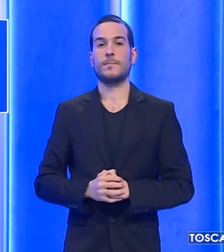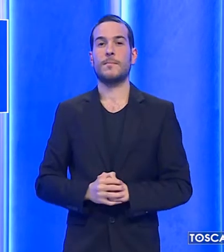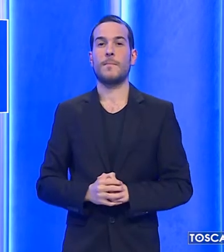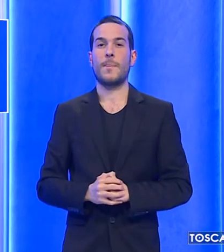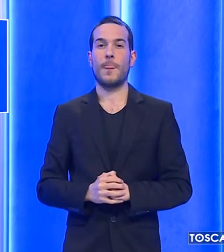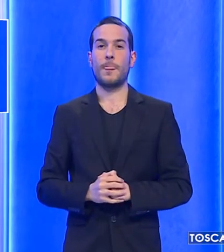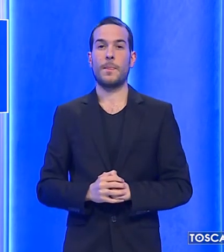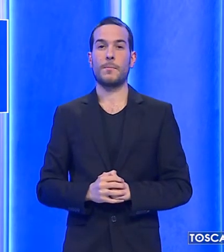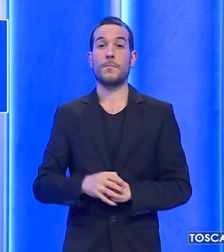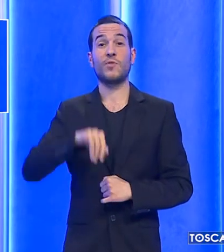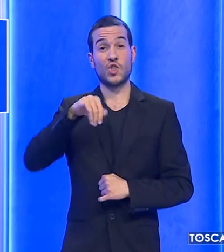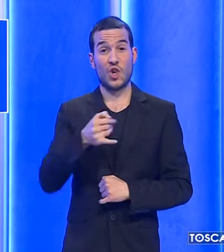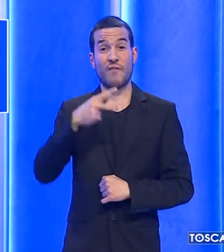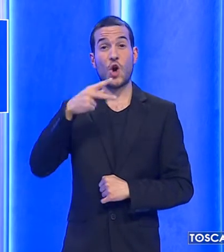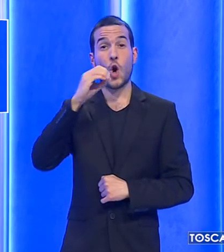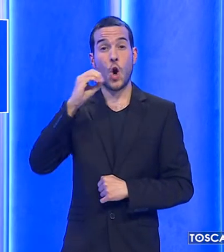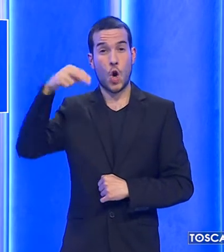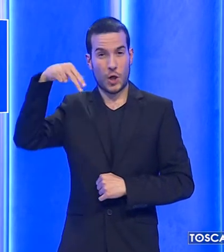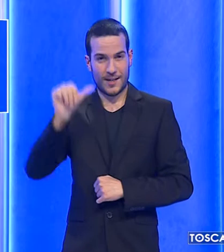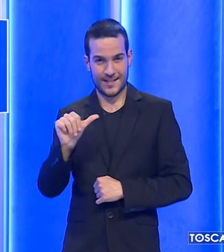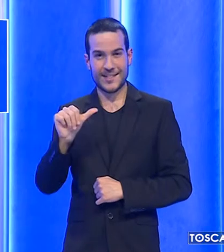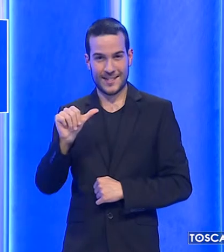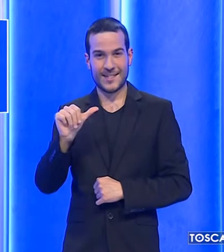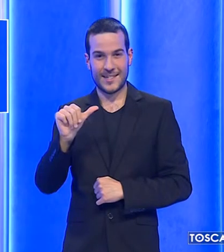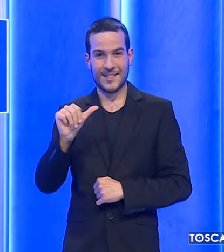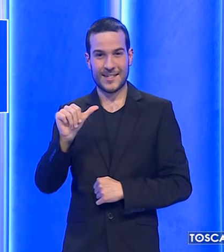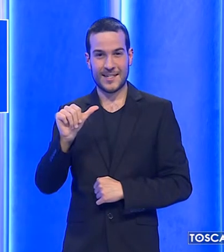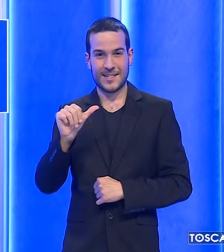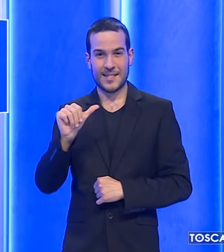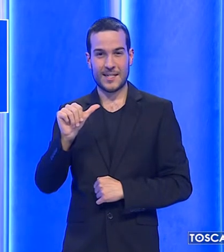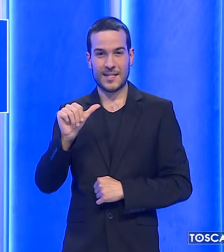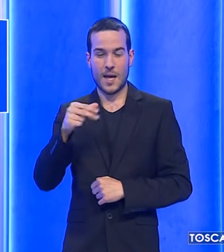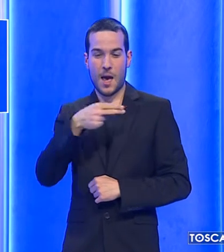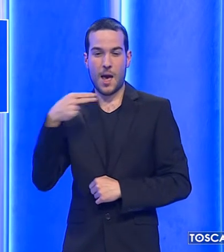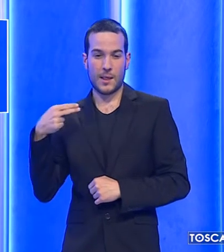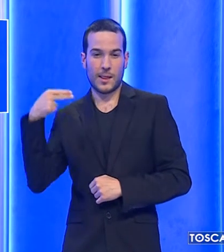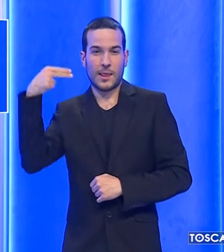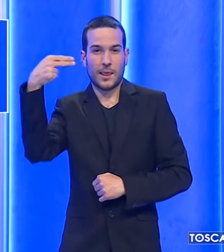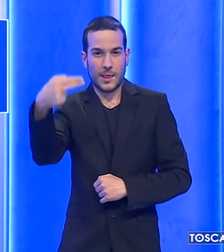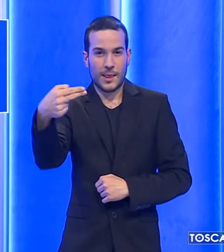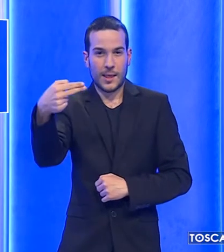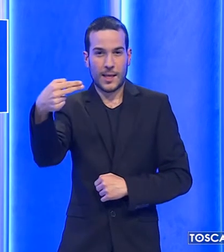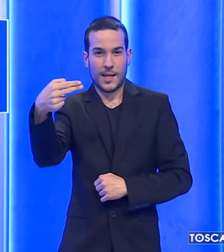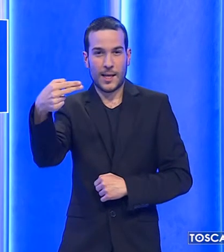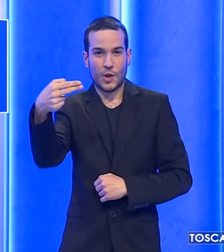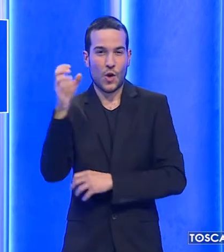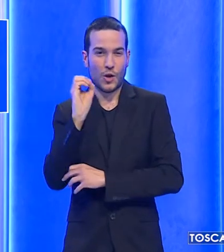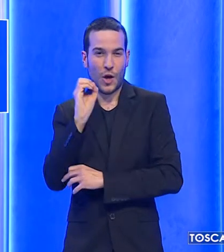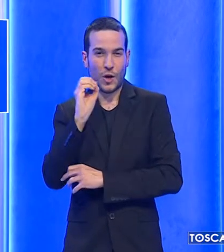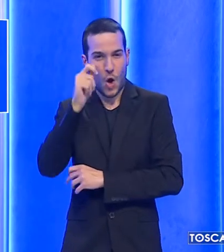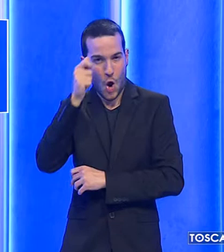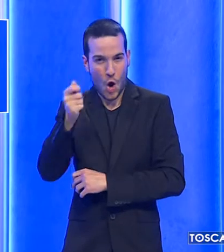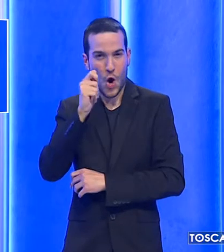Jeff Koontz, accademico d'onore dell'Accademia di Belle Arti di Carrara.